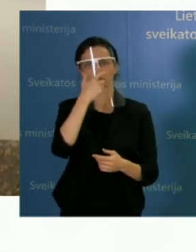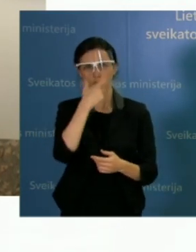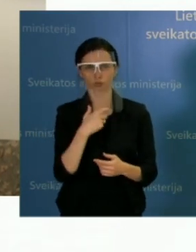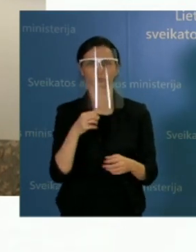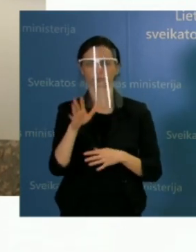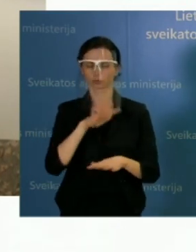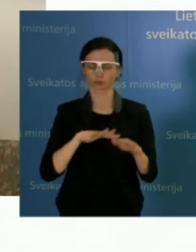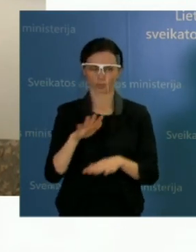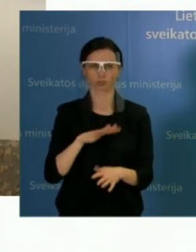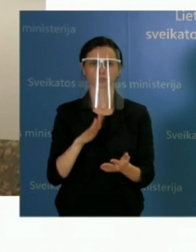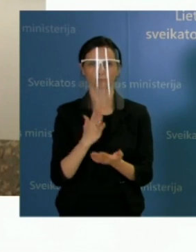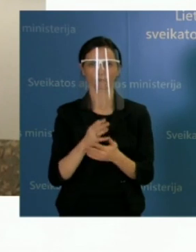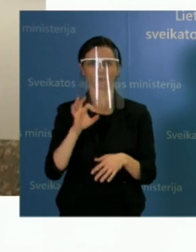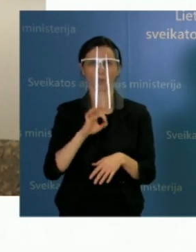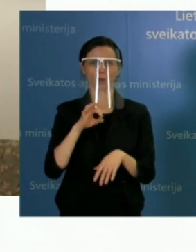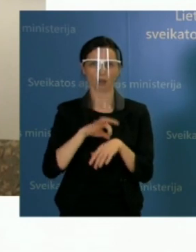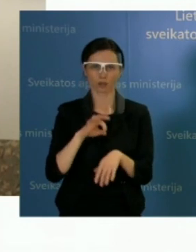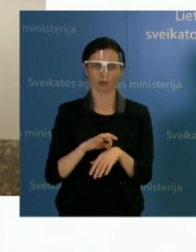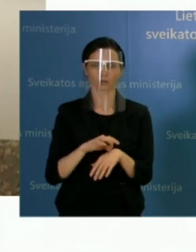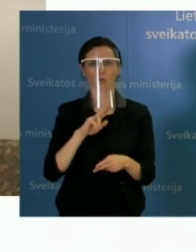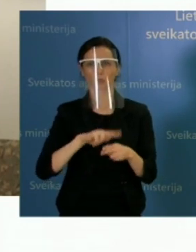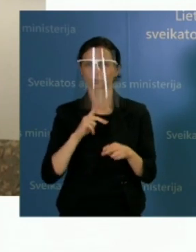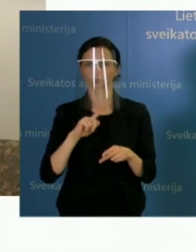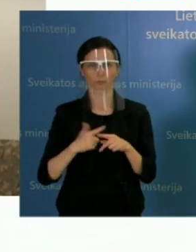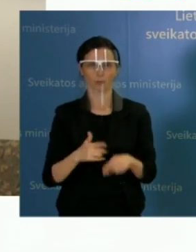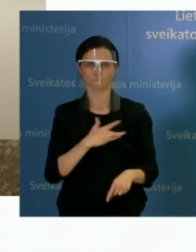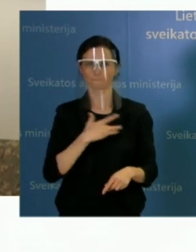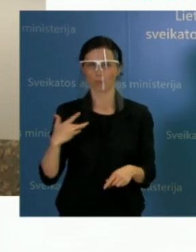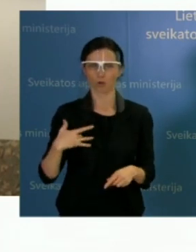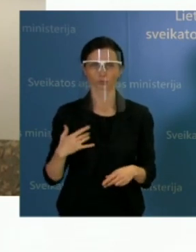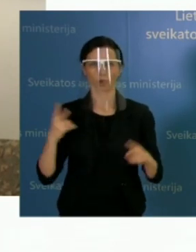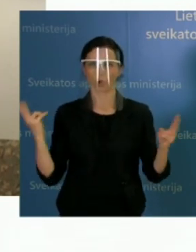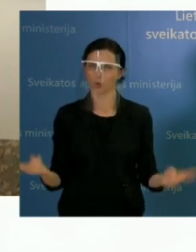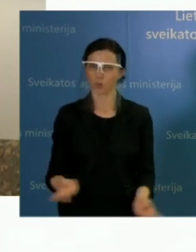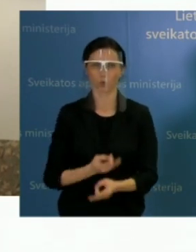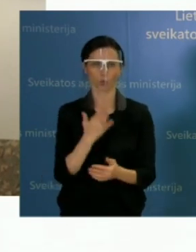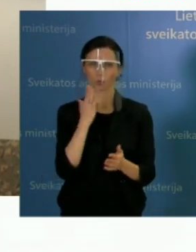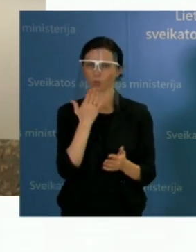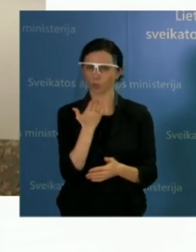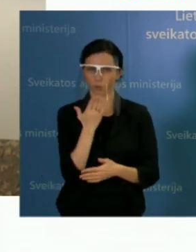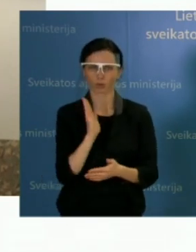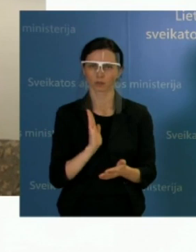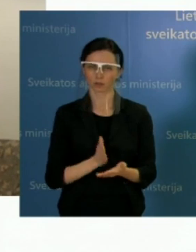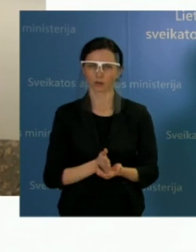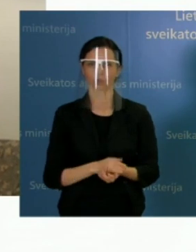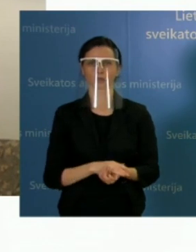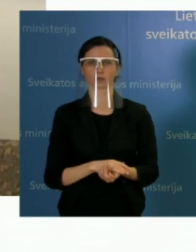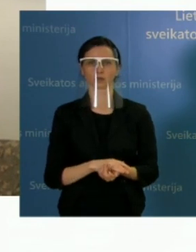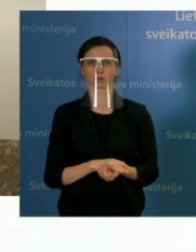patvirtinti labai sudėtingi plaučio išdėgimai, apėmę visus plaučių.